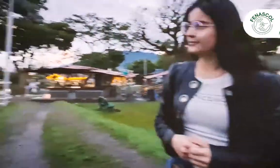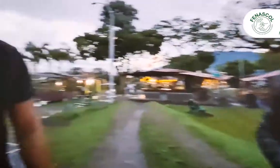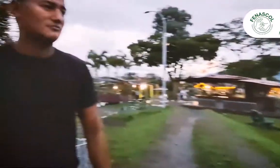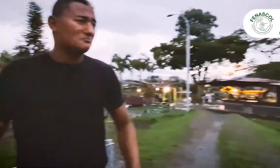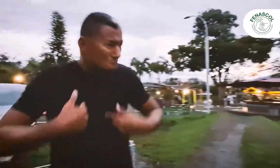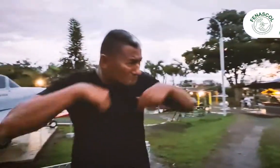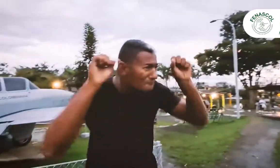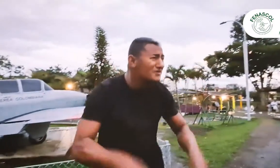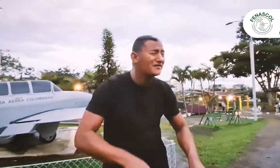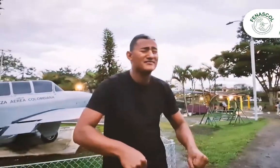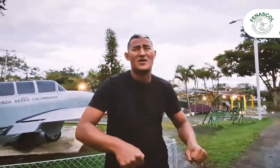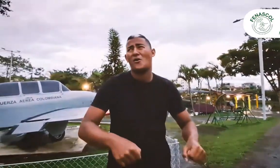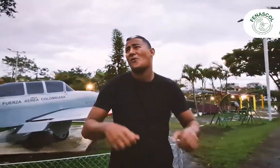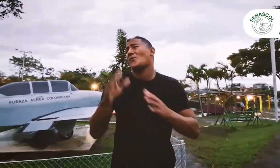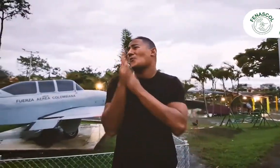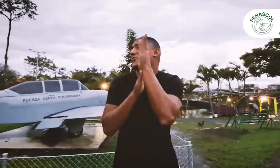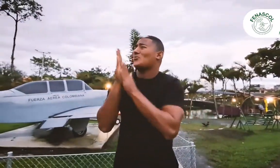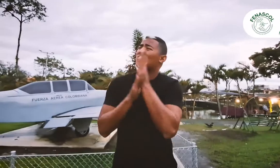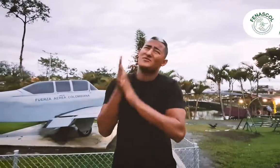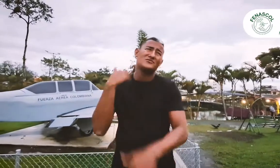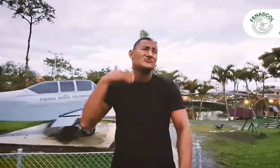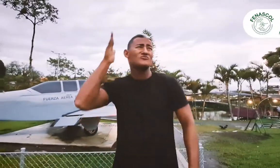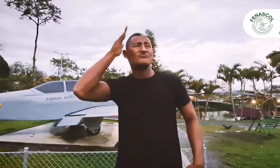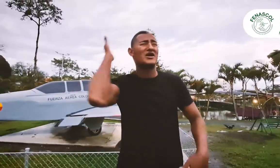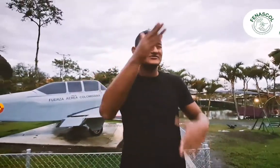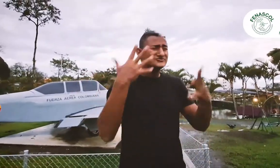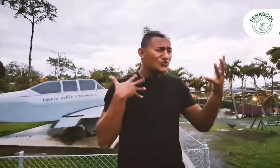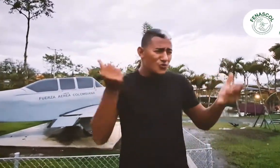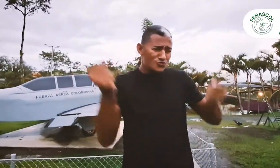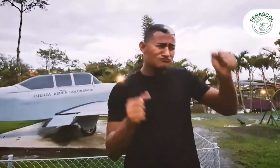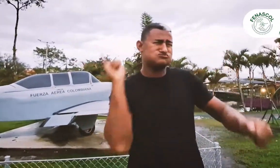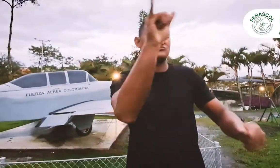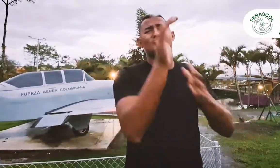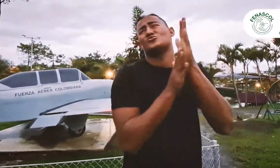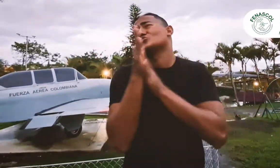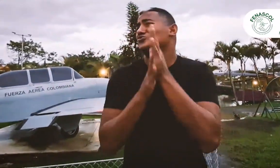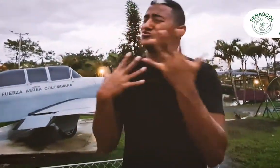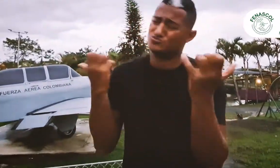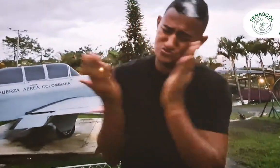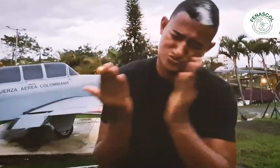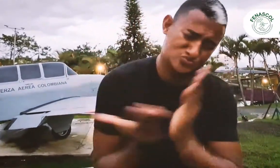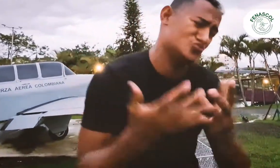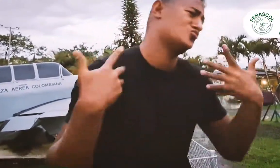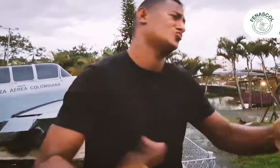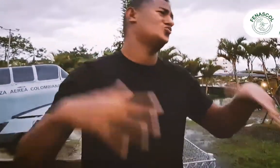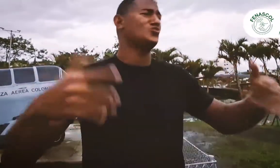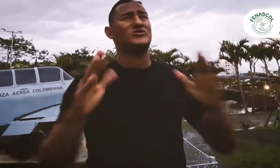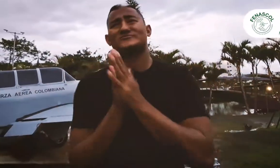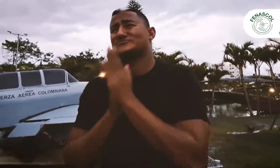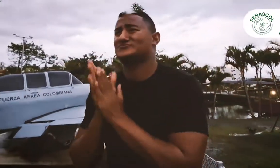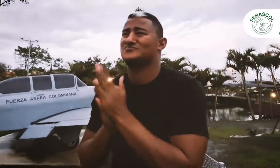sueños ¿Puedo? Anhelo en un futuro pilotear un avión, quiero estudiar, quiero hacerlo